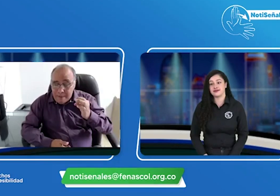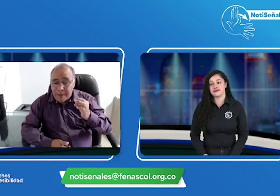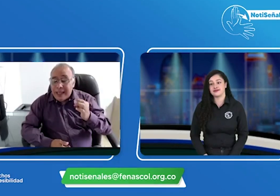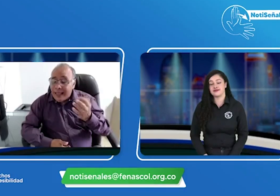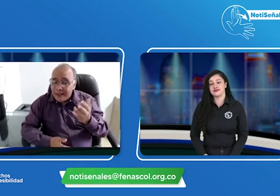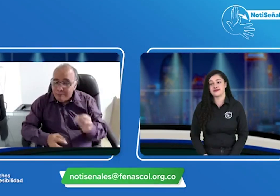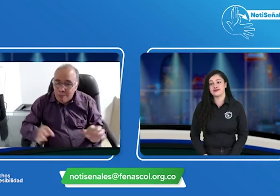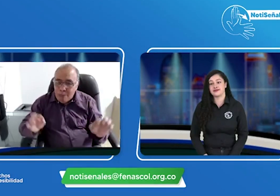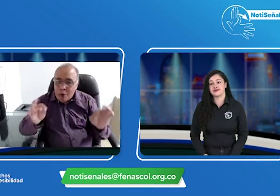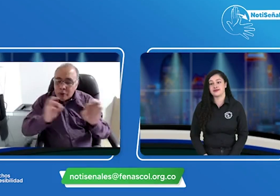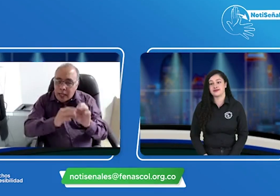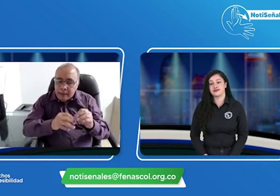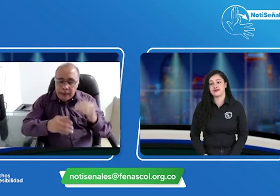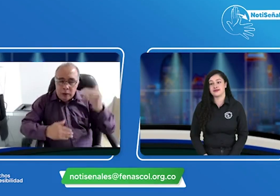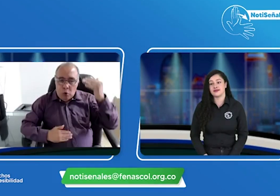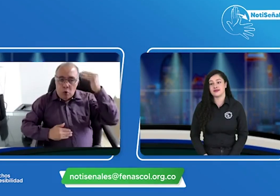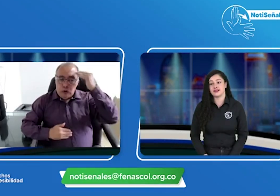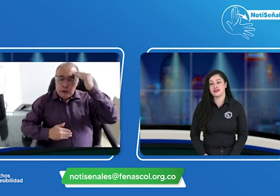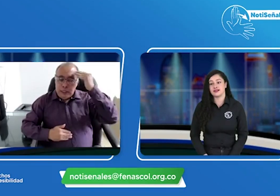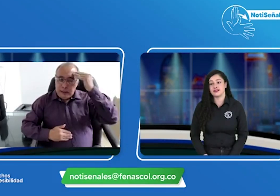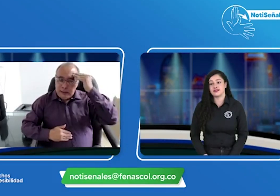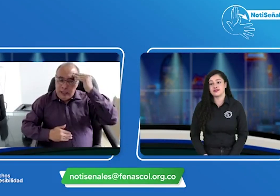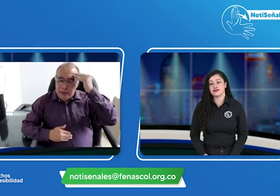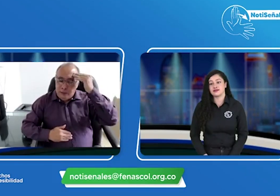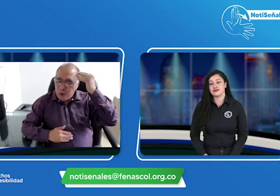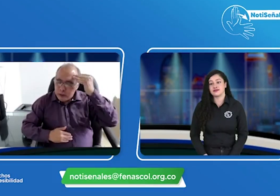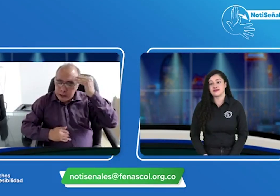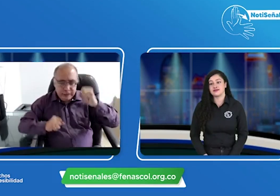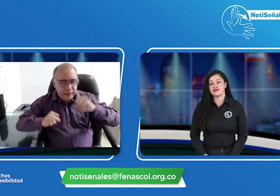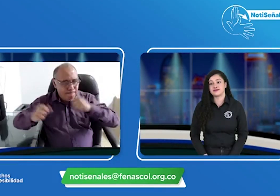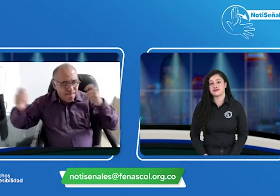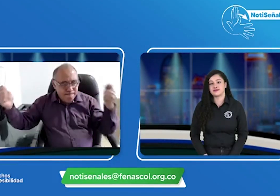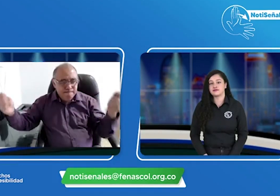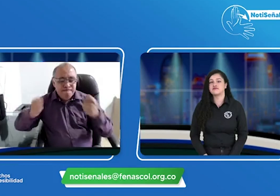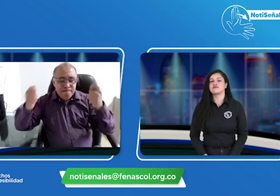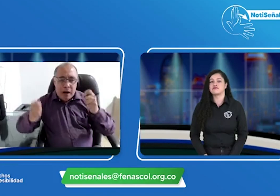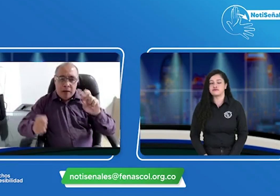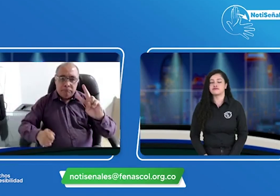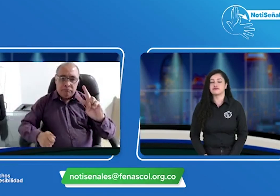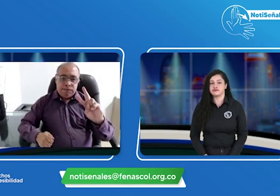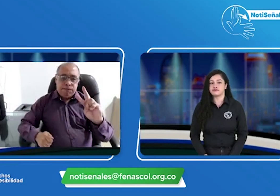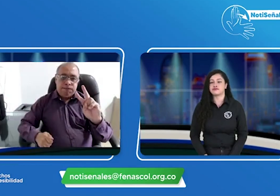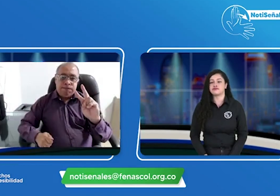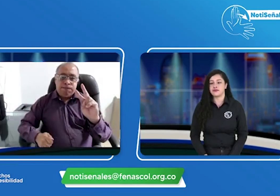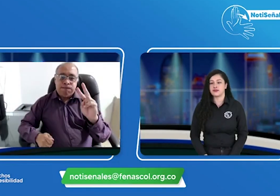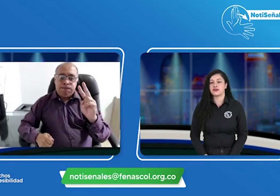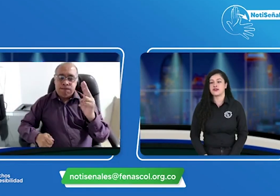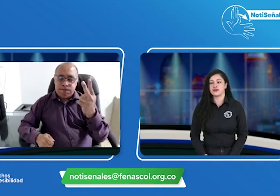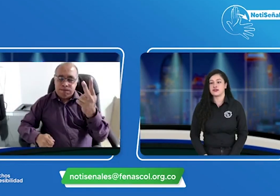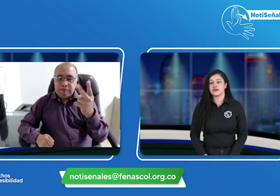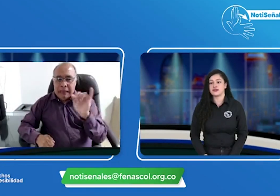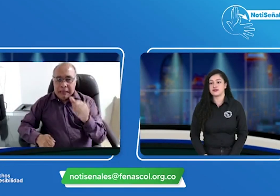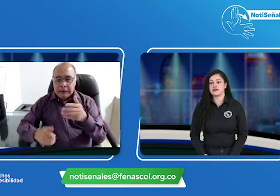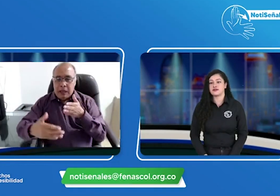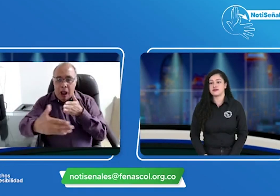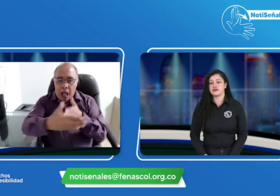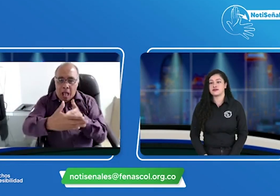necesario que contemos con toda esta información porque esto también contribuye a la toma de conciencia a que nosotros